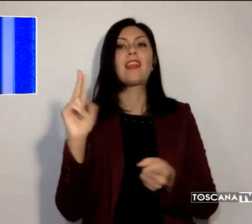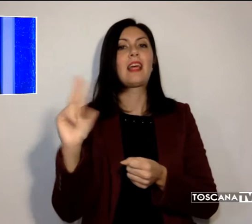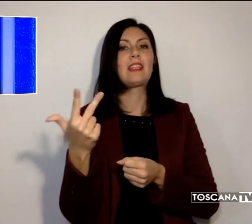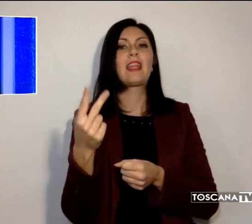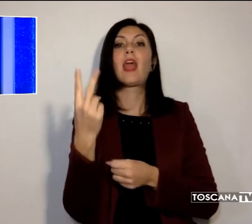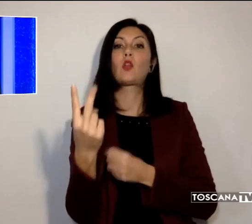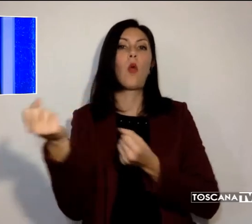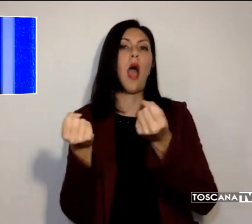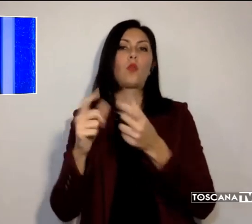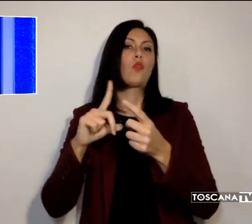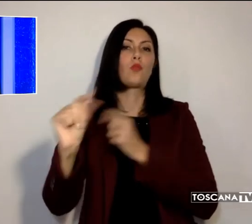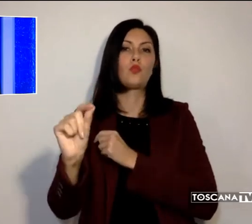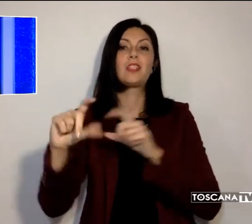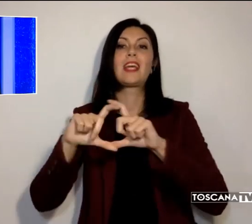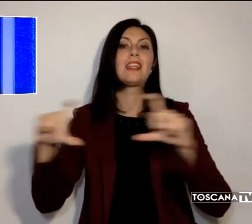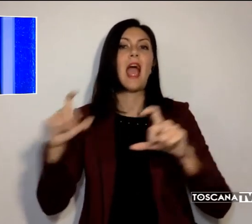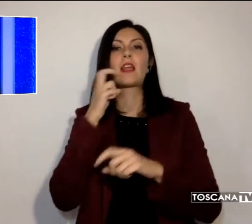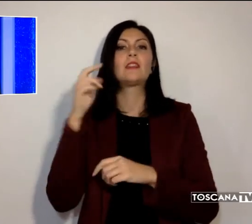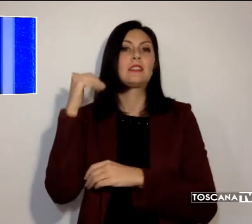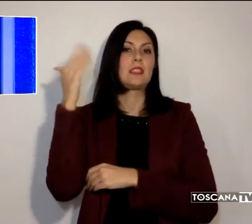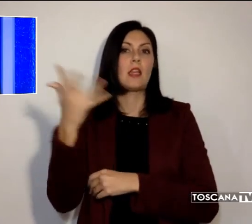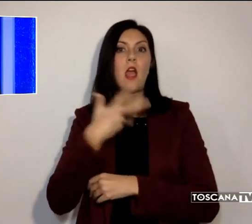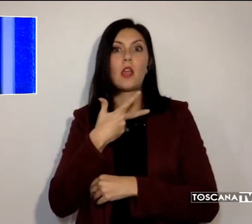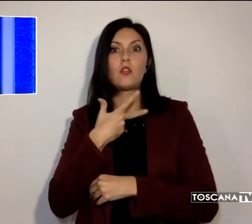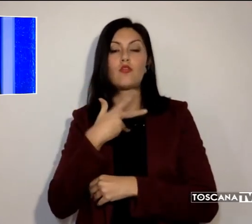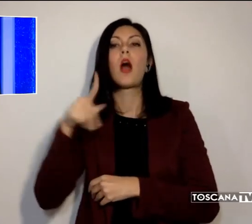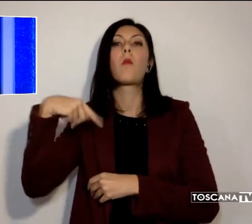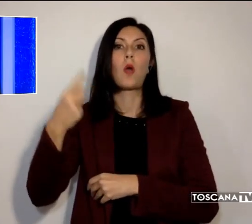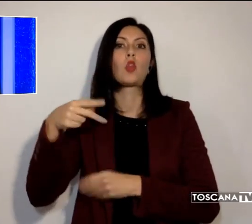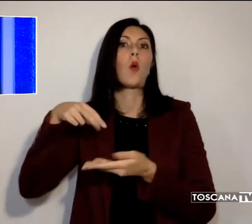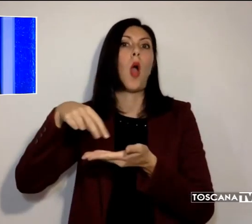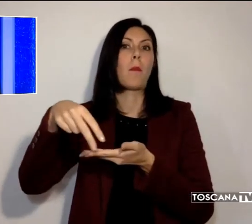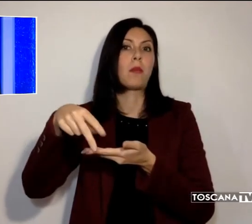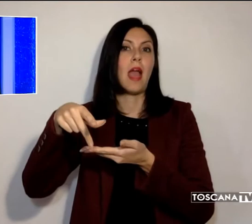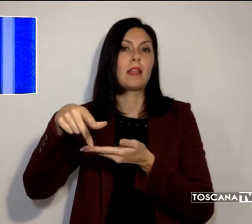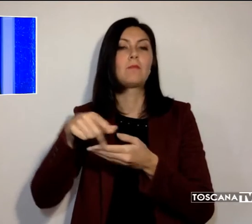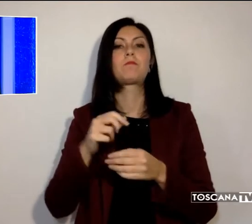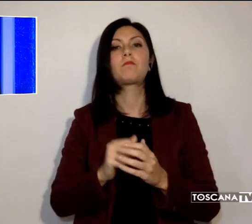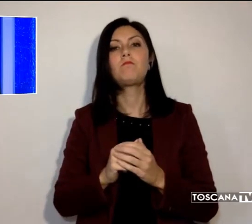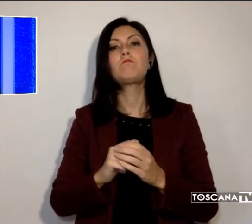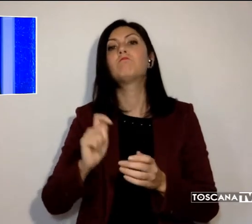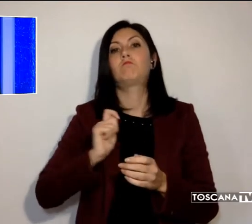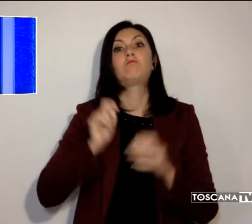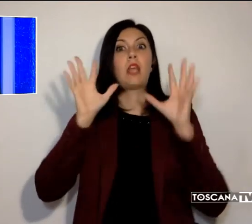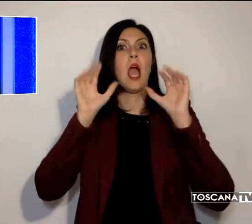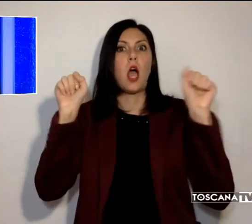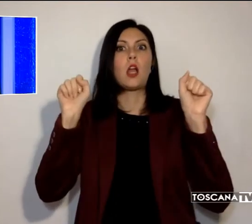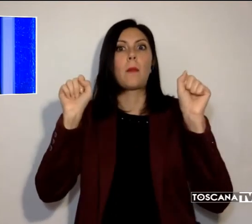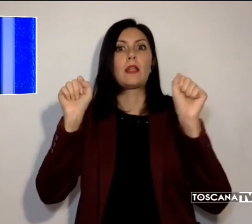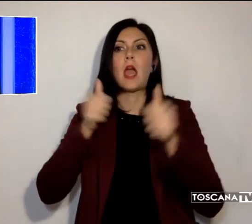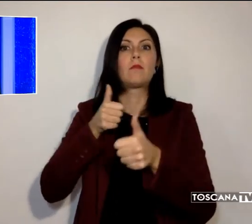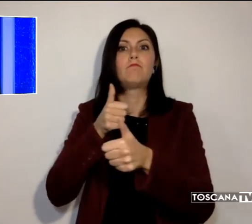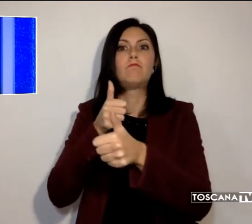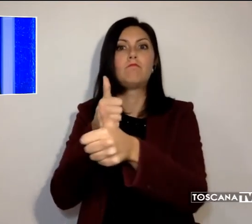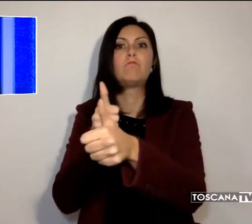targhe straniere e successivamente a piedi, inseguiti dagli stessi carabinieri che li hanno raggiunti